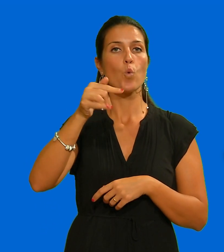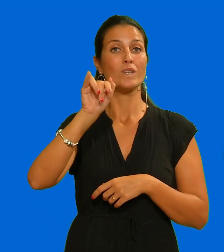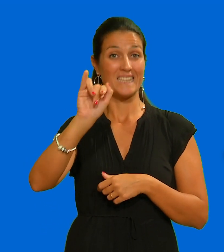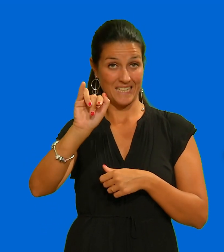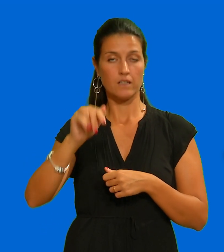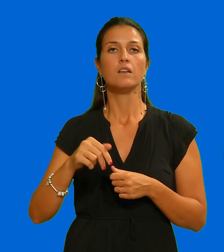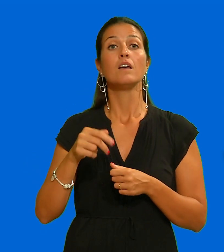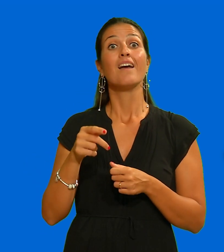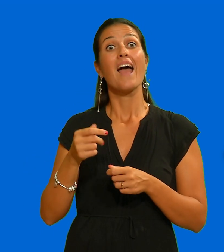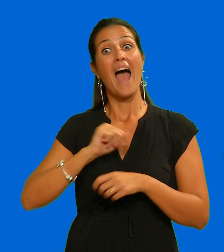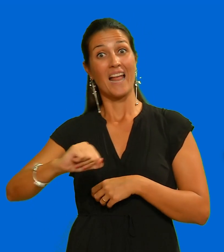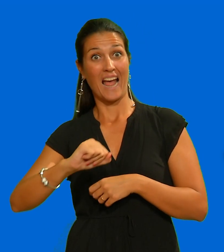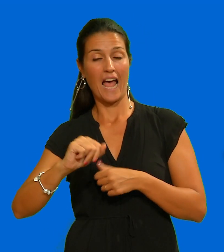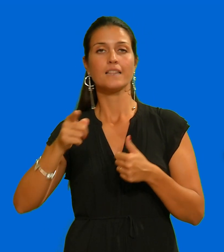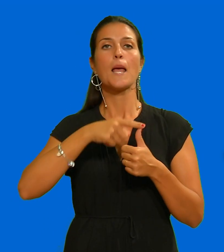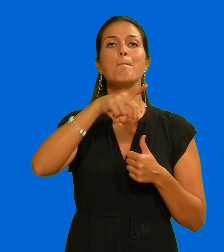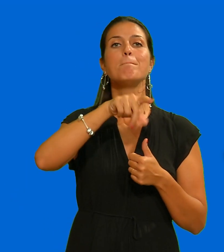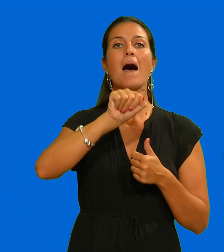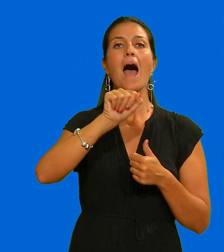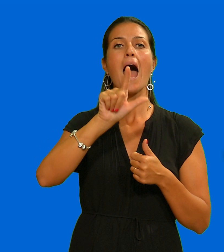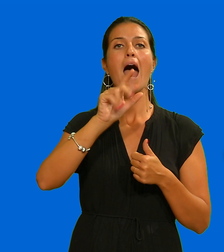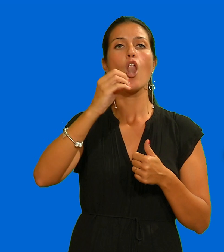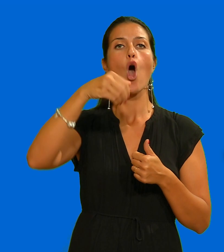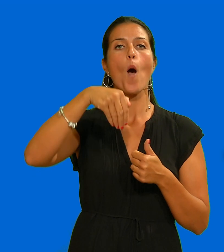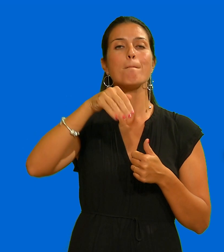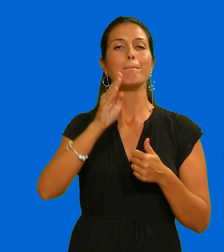Pettinari E la Mantia